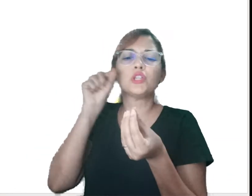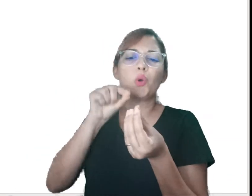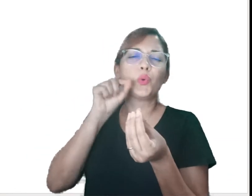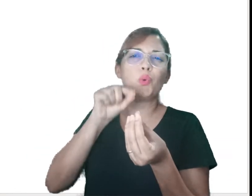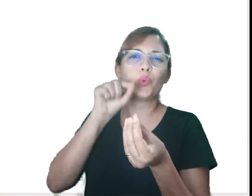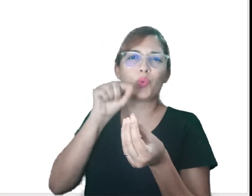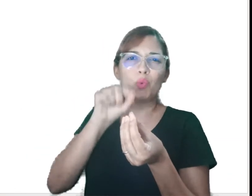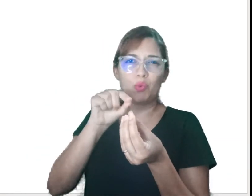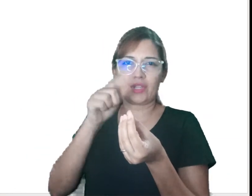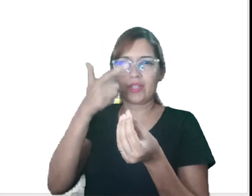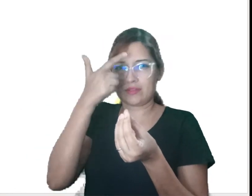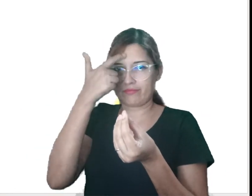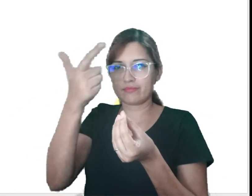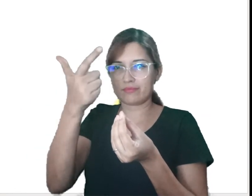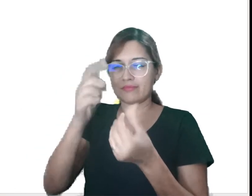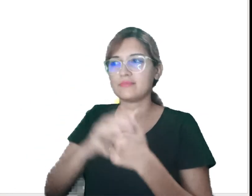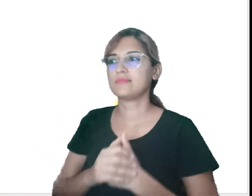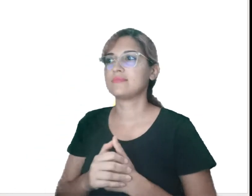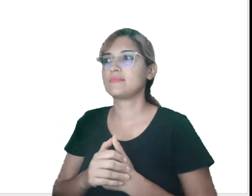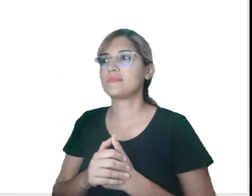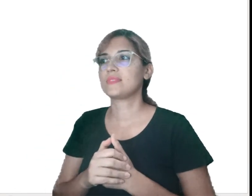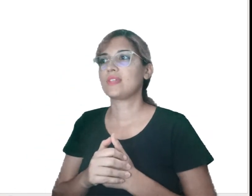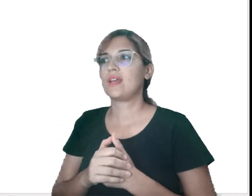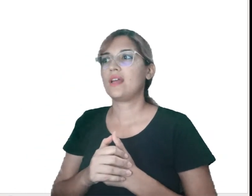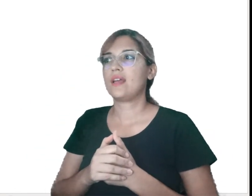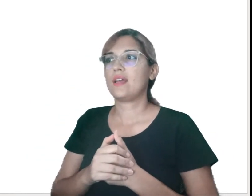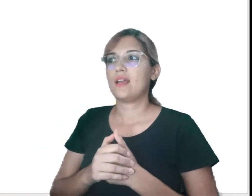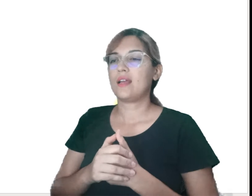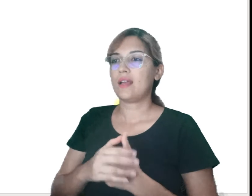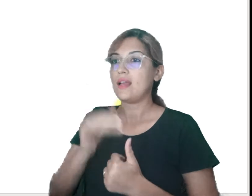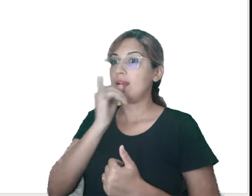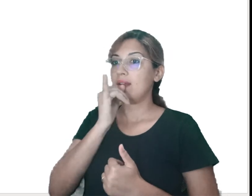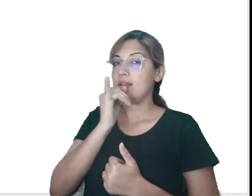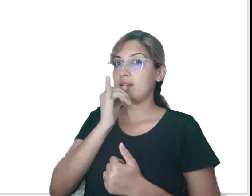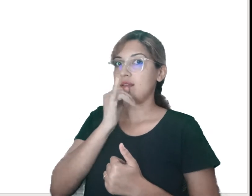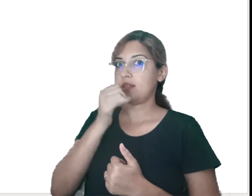Então, a preposição mostra do que ela é feita. Outro exemplo.